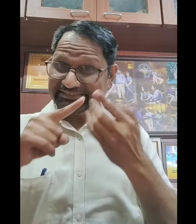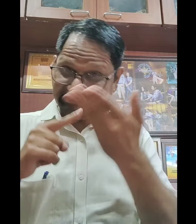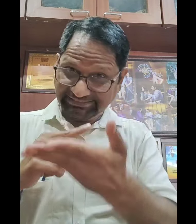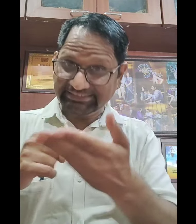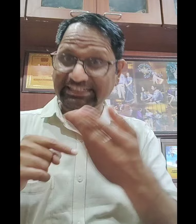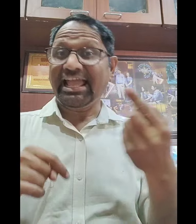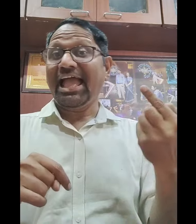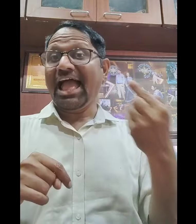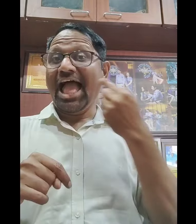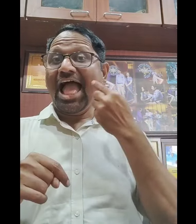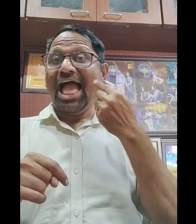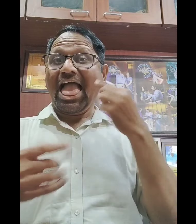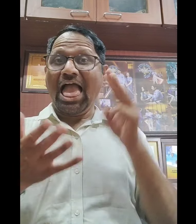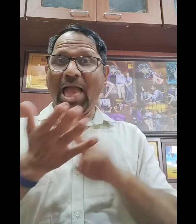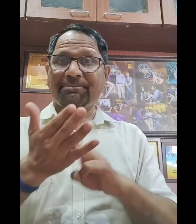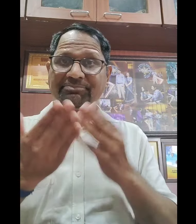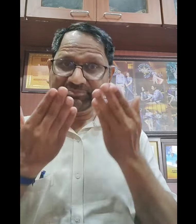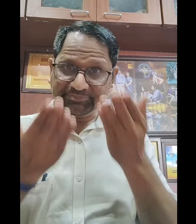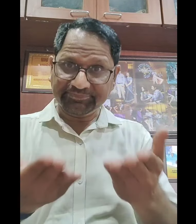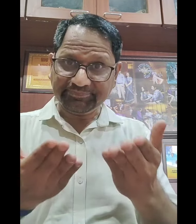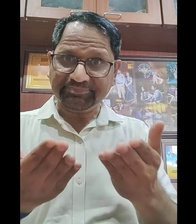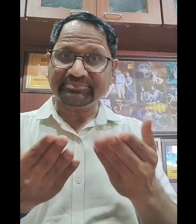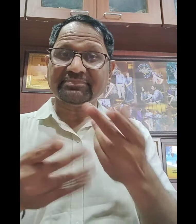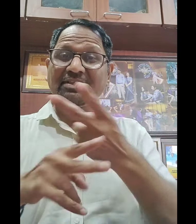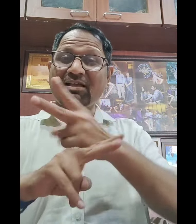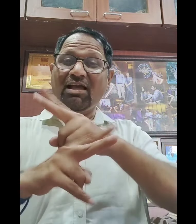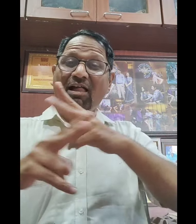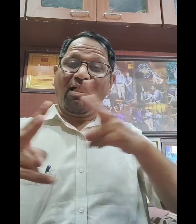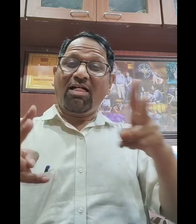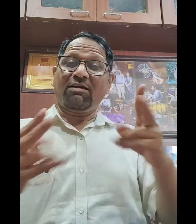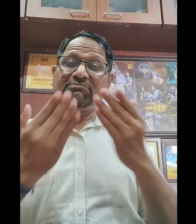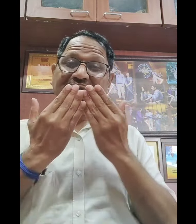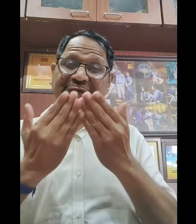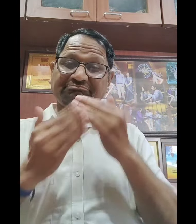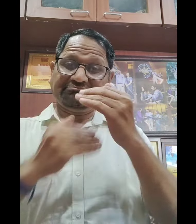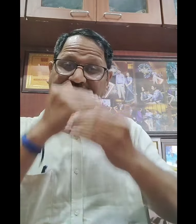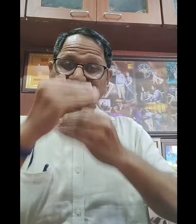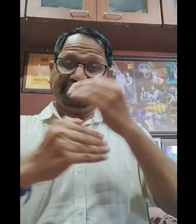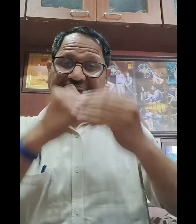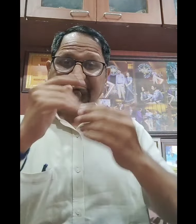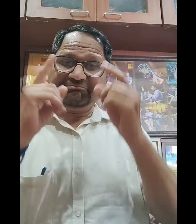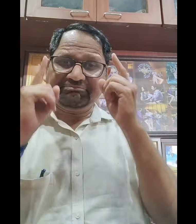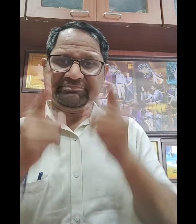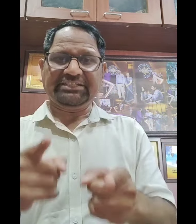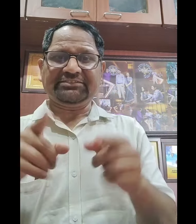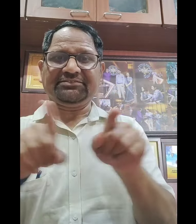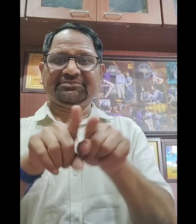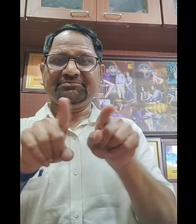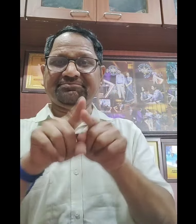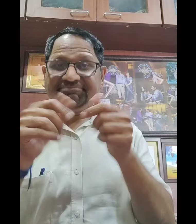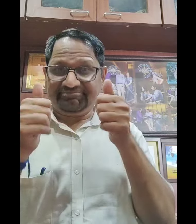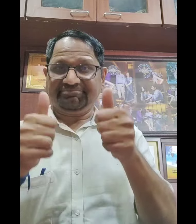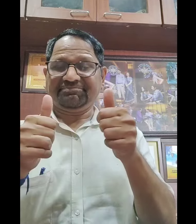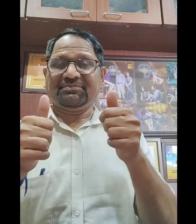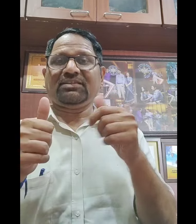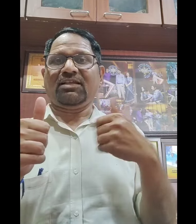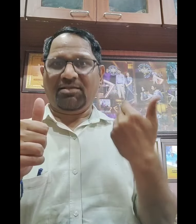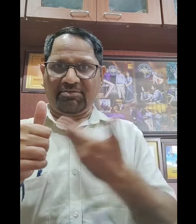IIT में जाएंगे, IIM में जाएंगे, हर field में बधिर लोग जाएंगे, आगे बढ़ेंगे